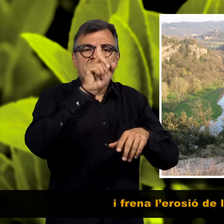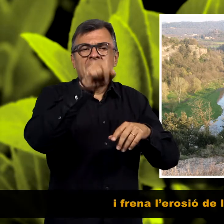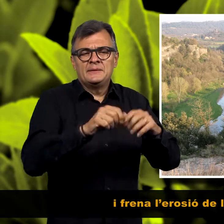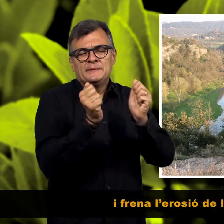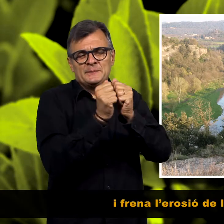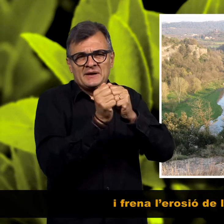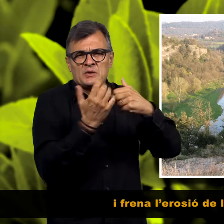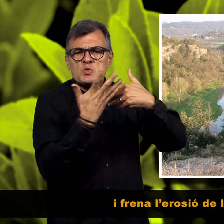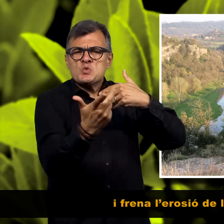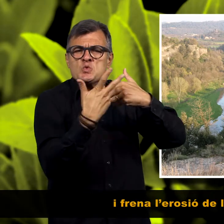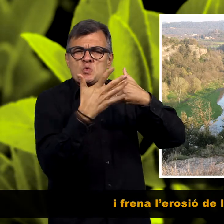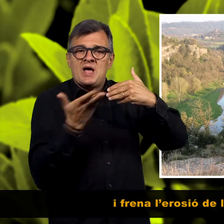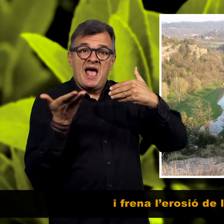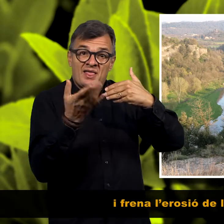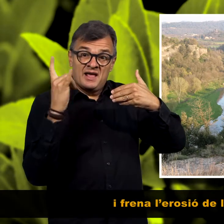rieres. Gràcies. Gràcies.